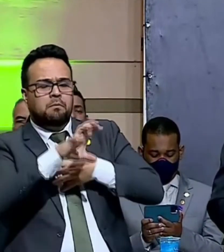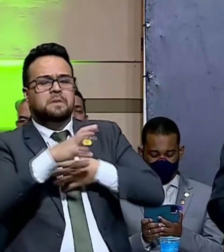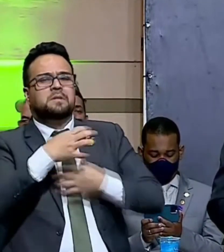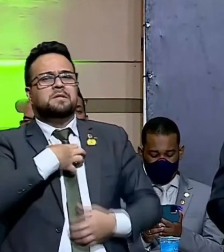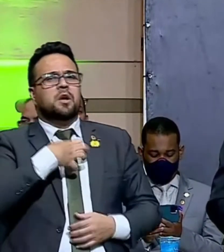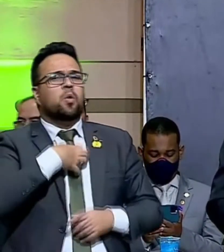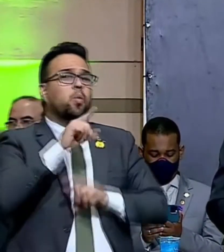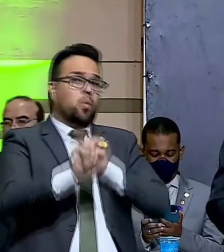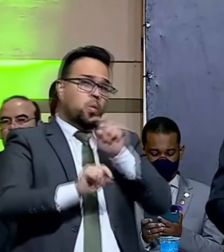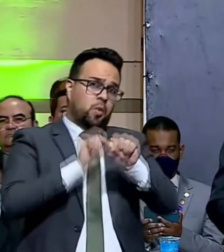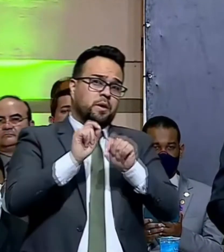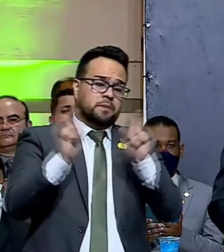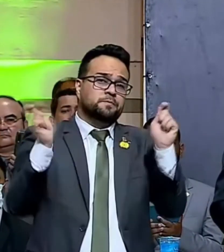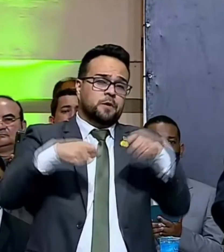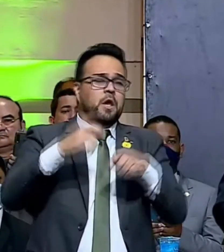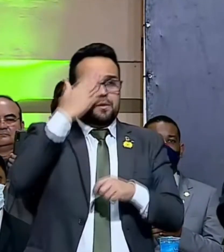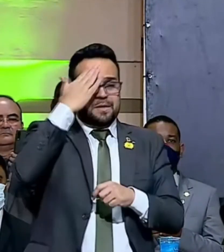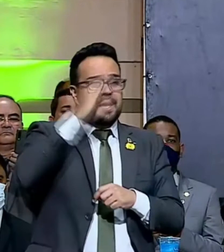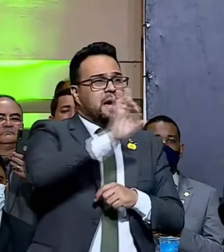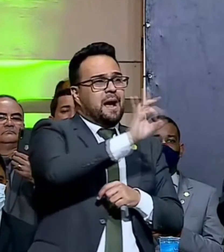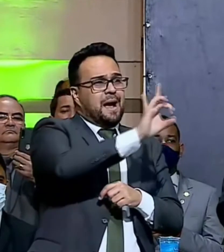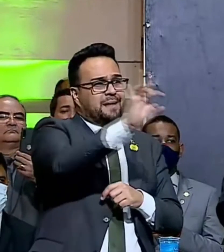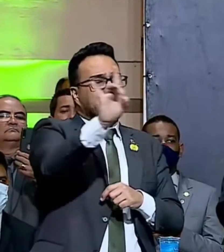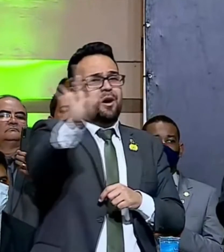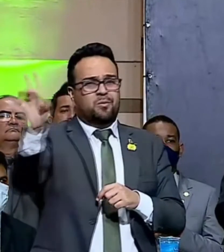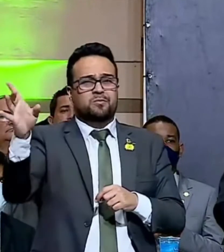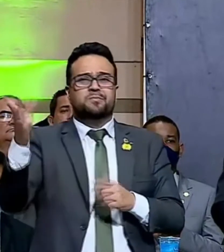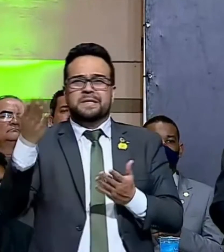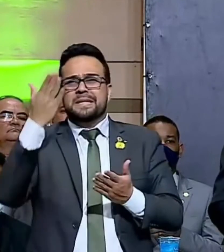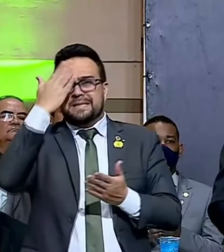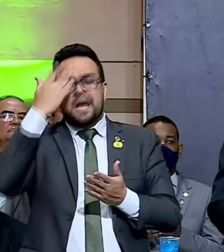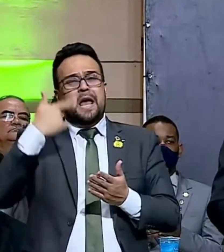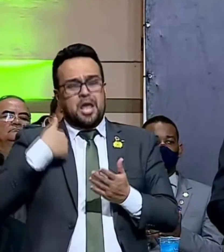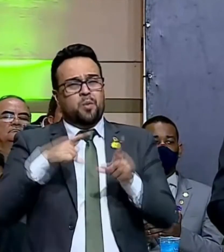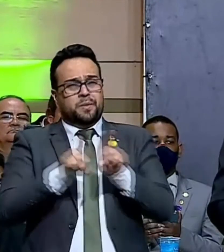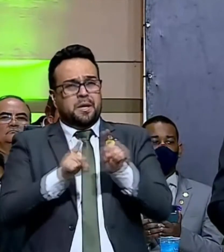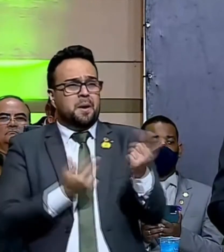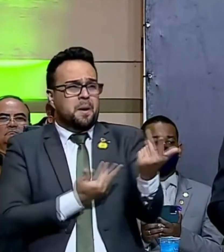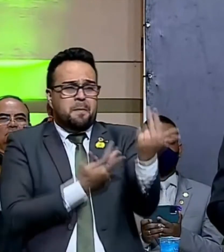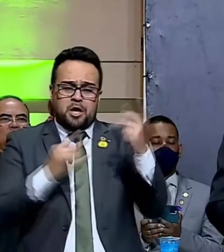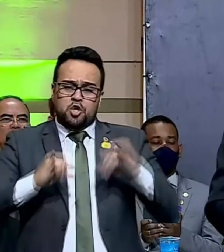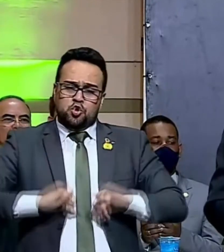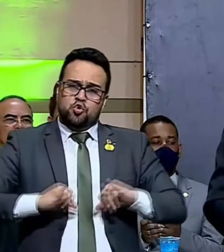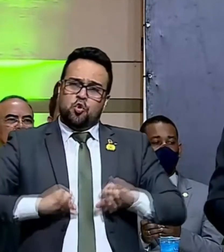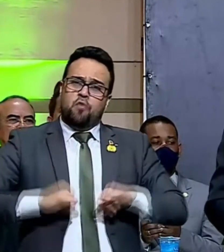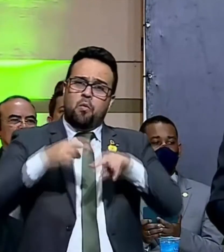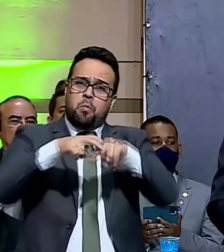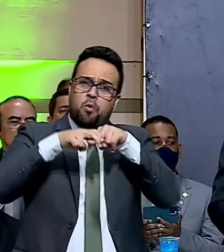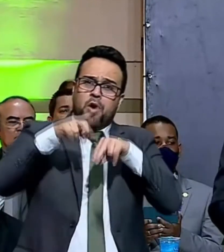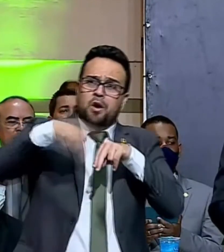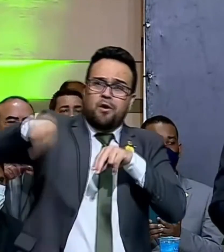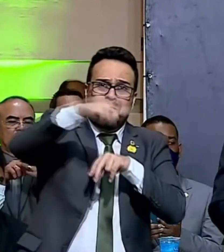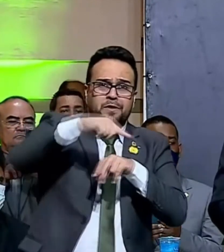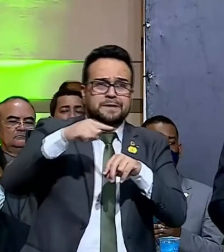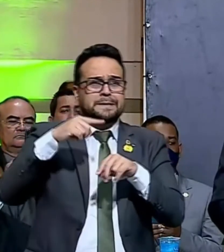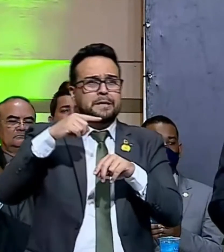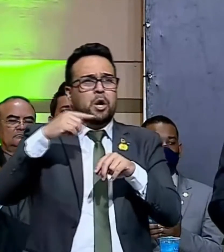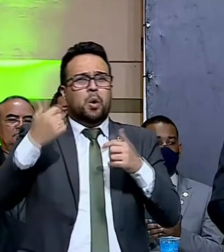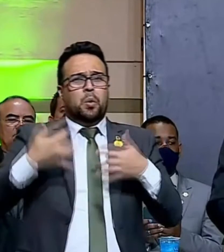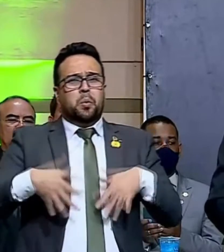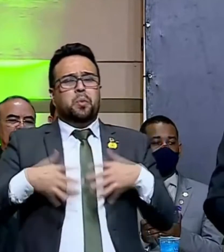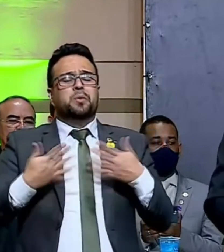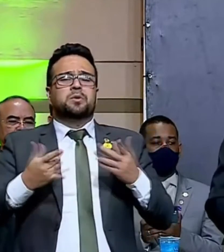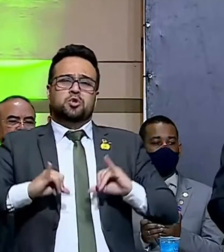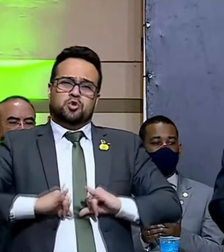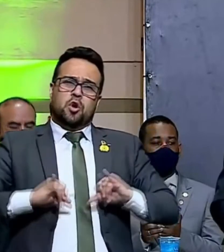Eu sei o que cada um de vocês passa. sofro com o sofrimento de vocês,